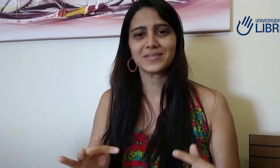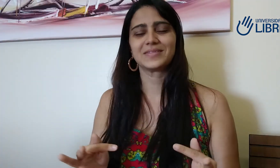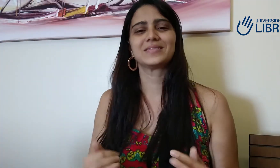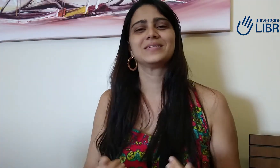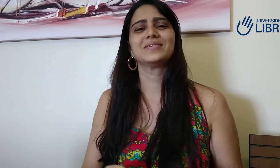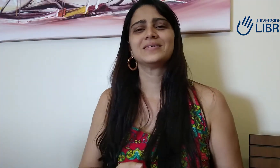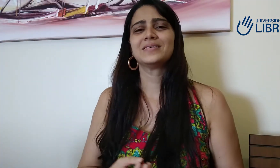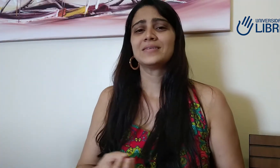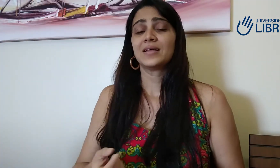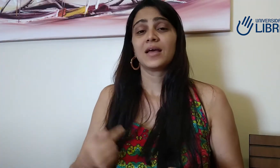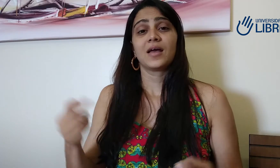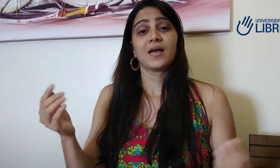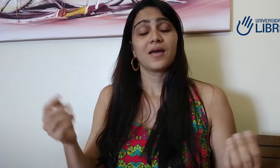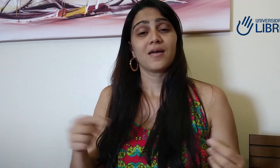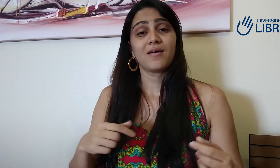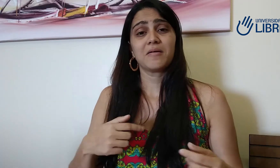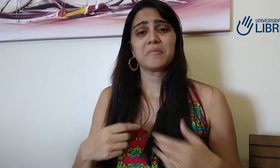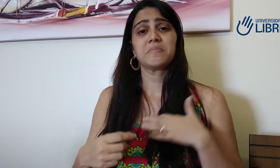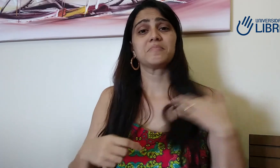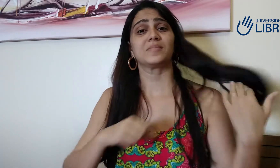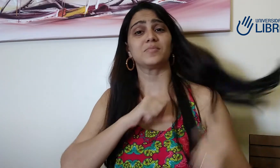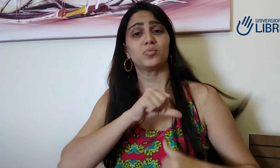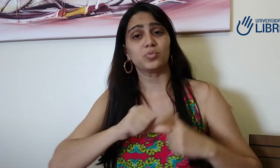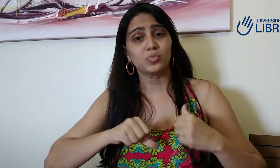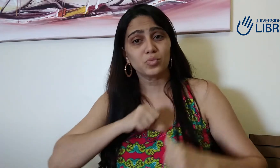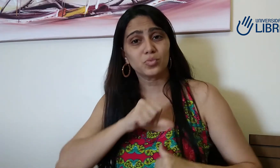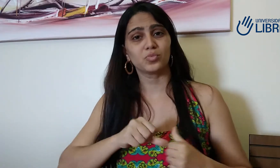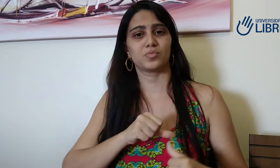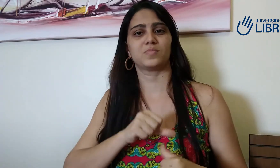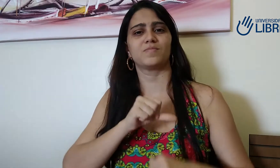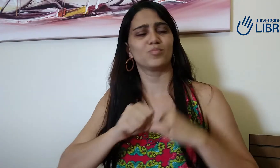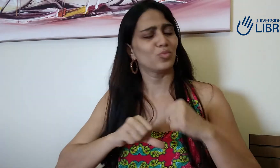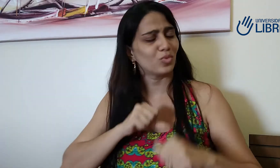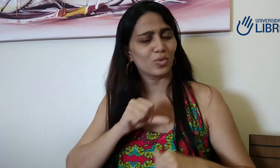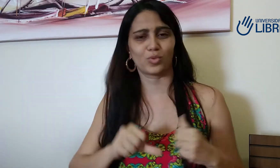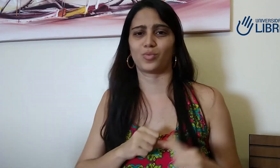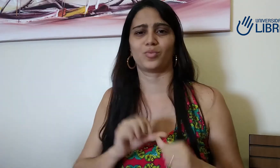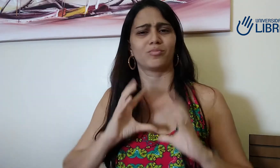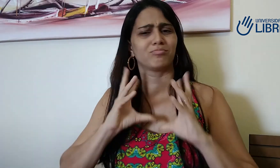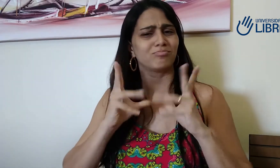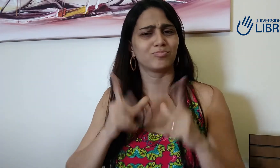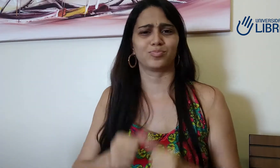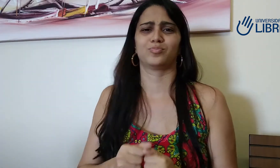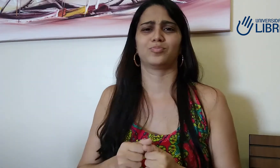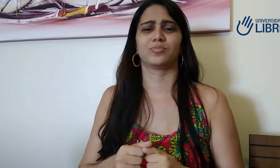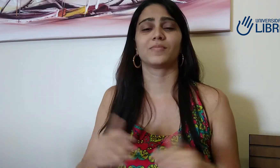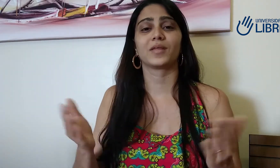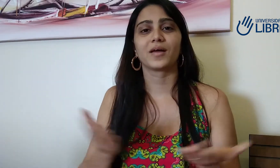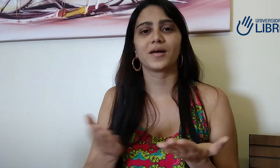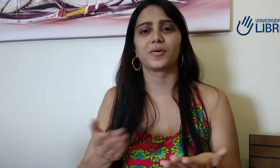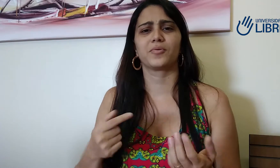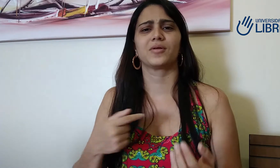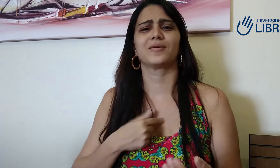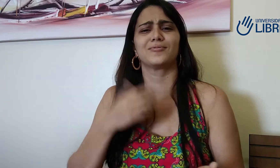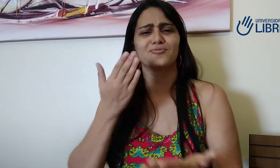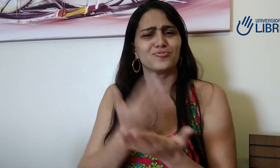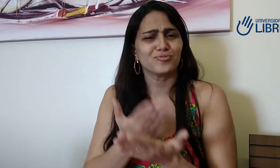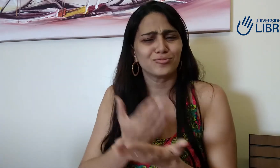vocês que é possível, sim, ser fluente, é um sentimento de felicidade muito grande. Isso mudou, se